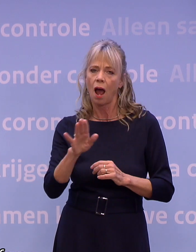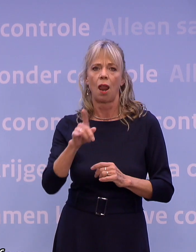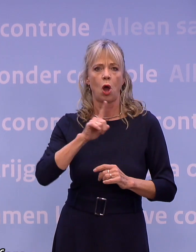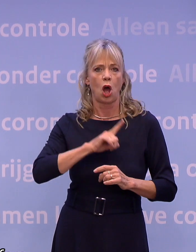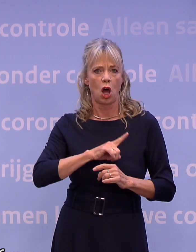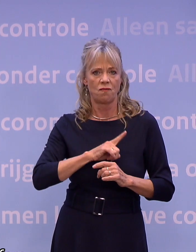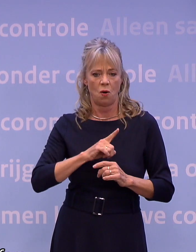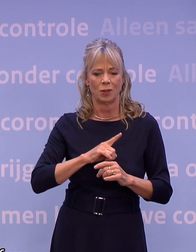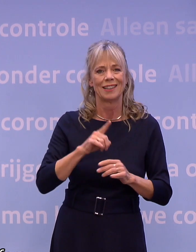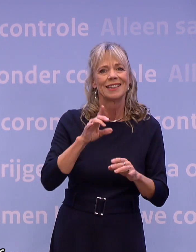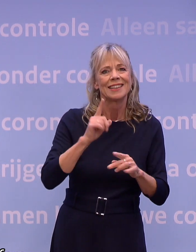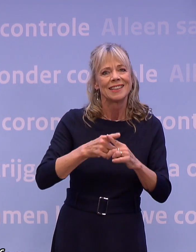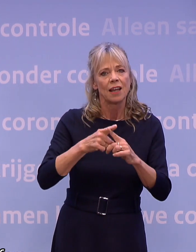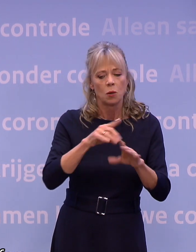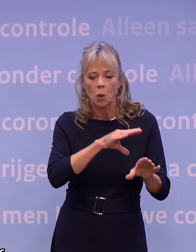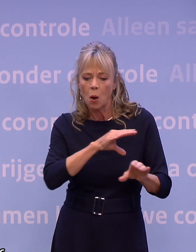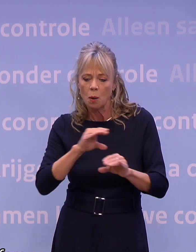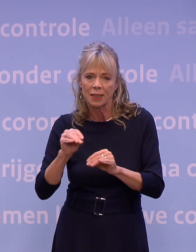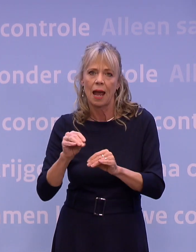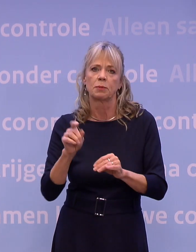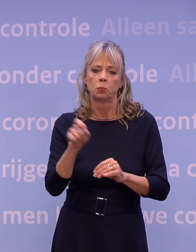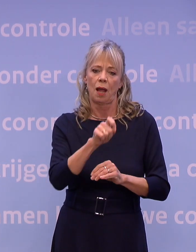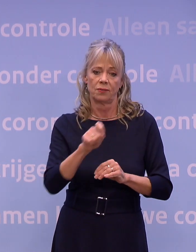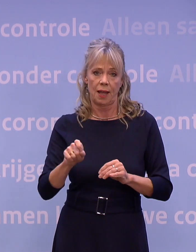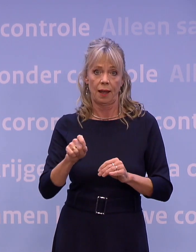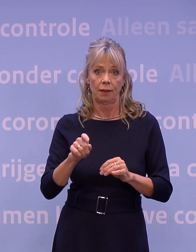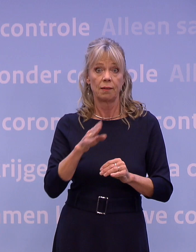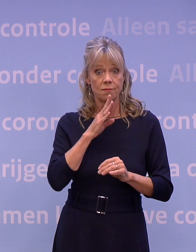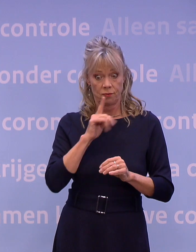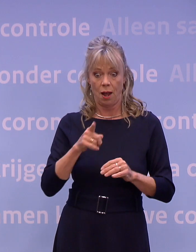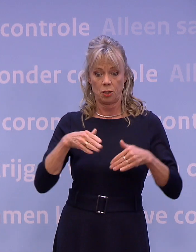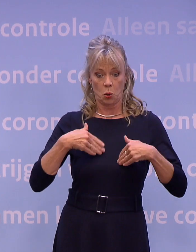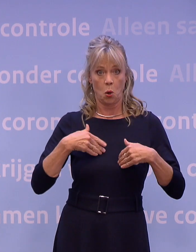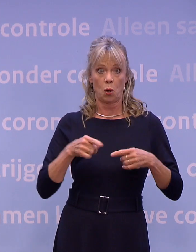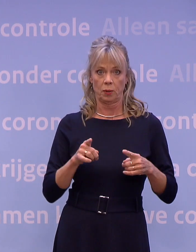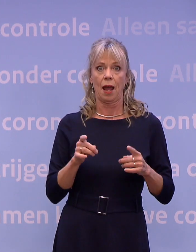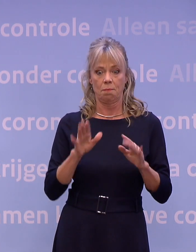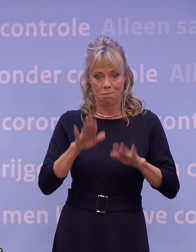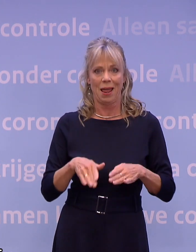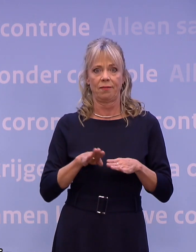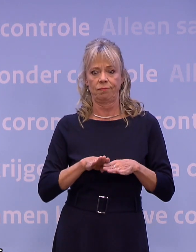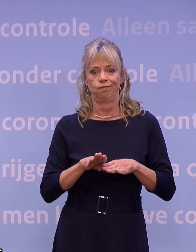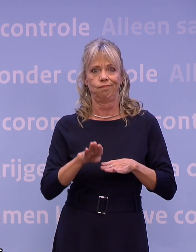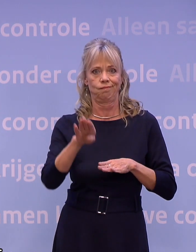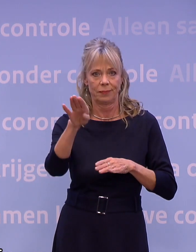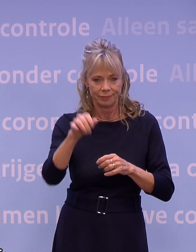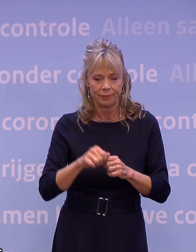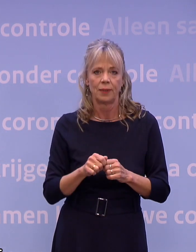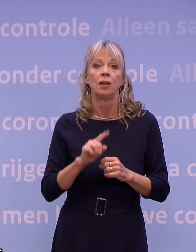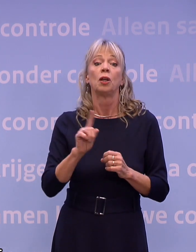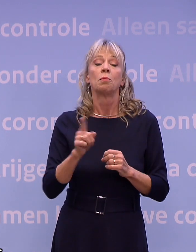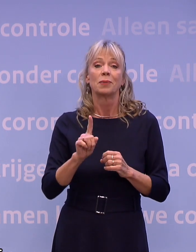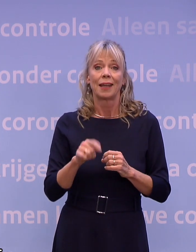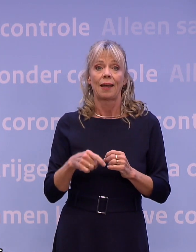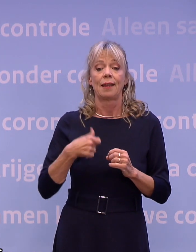huidige tempo blijven groeien. Dat betekent dat van elke vier patiënten er dan drie voorlopig